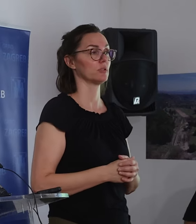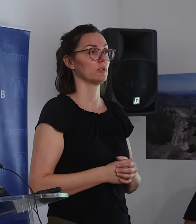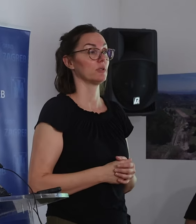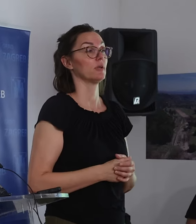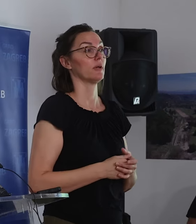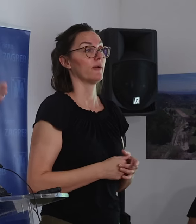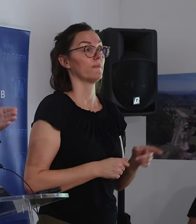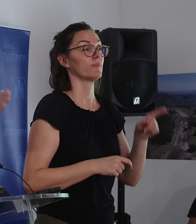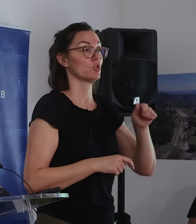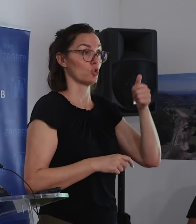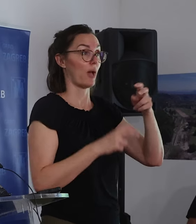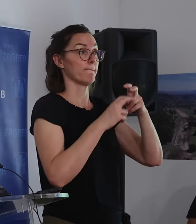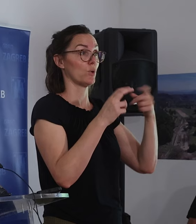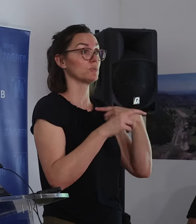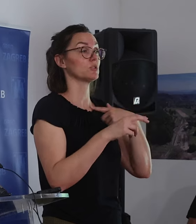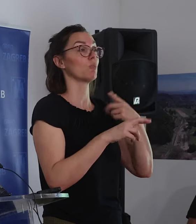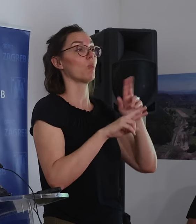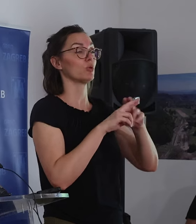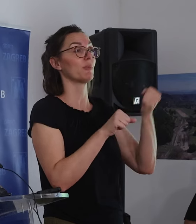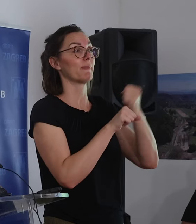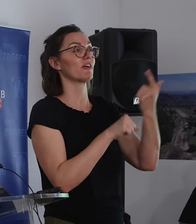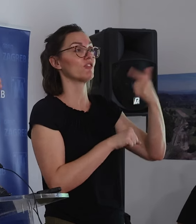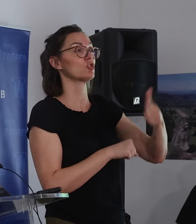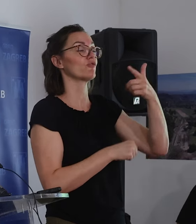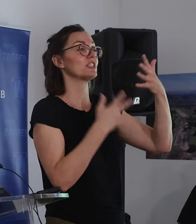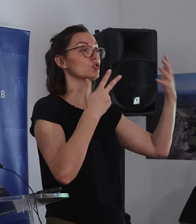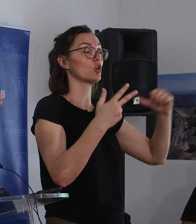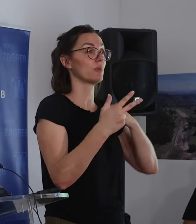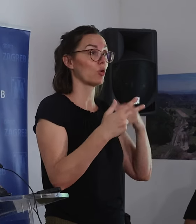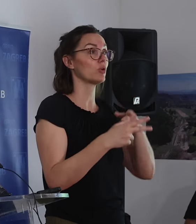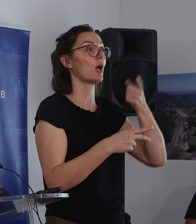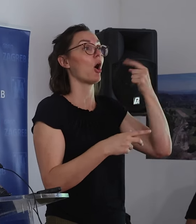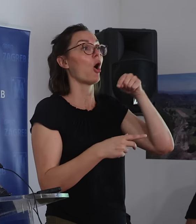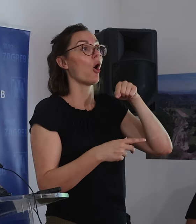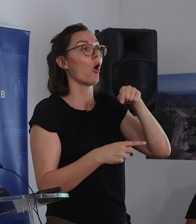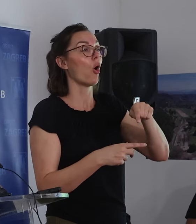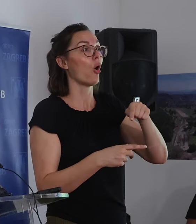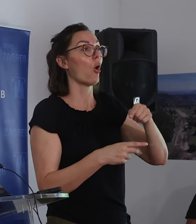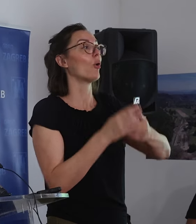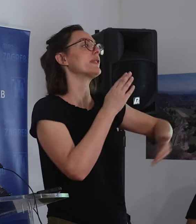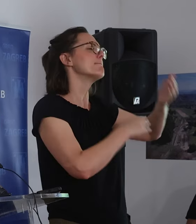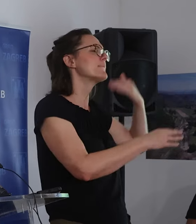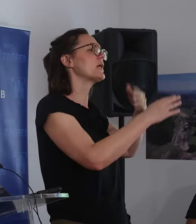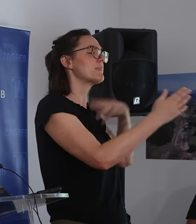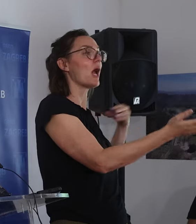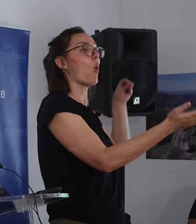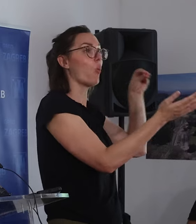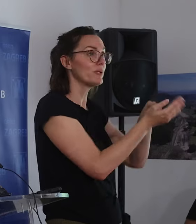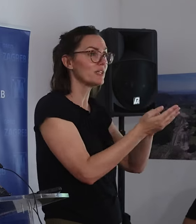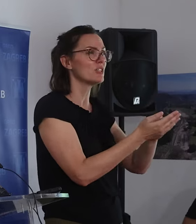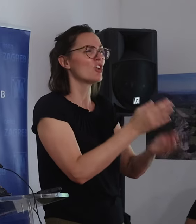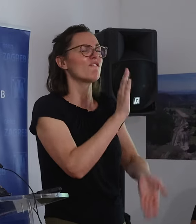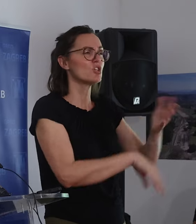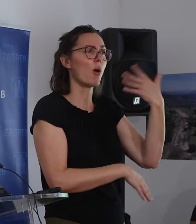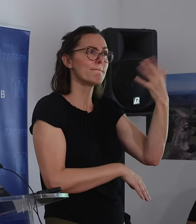Jadanski most, koji smo najavili da ćemo izgraditi od 2008. godine, je u gupu od 70. godina prosto stojeća. Znači, preko